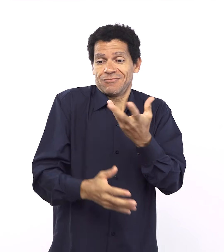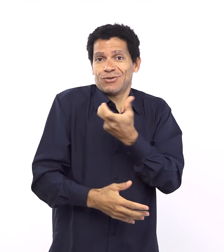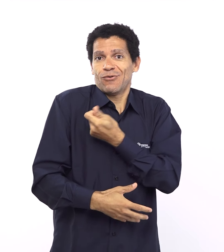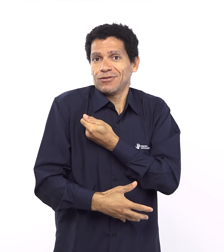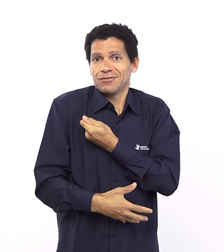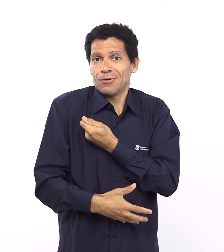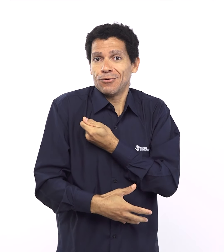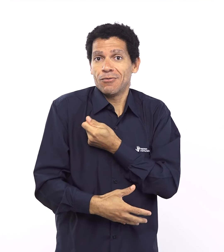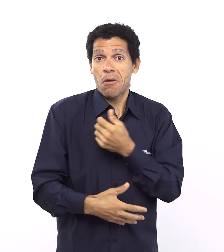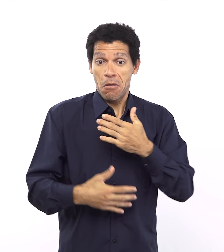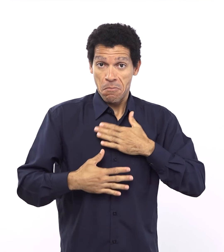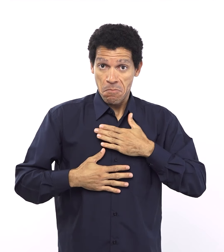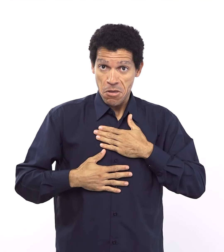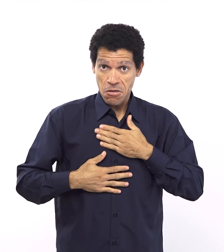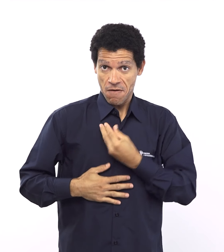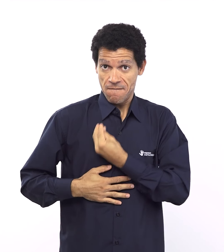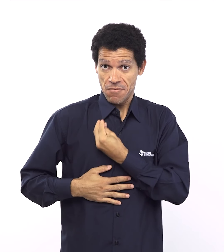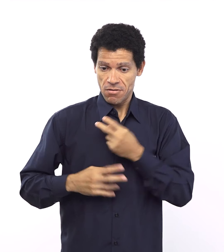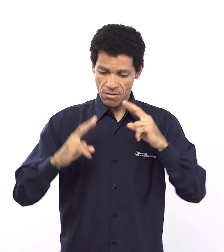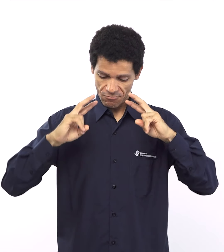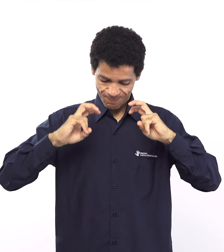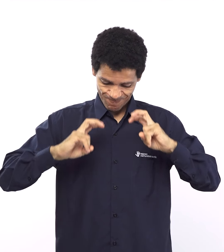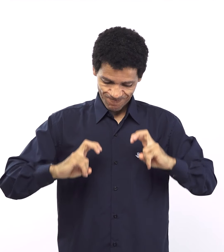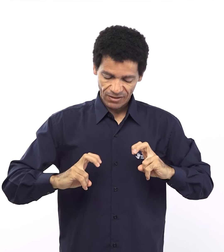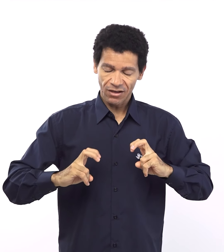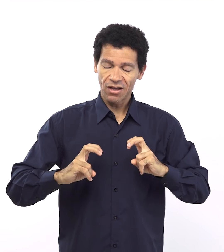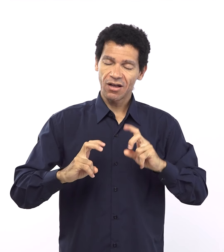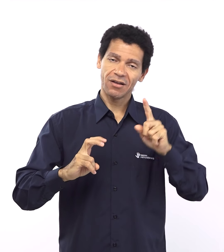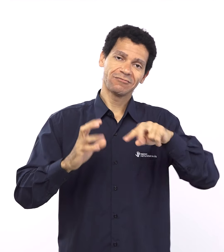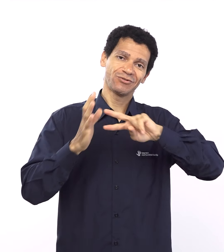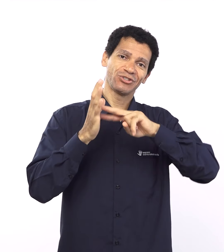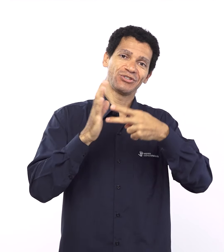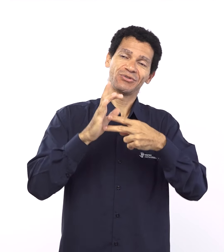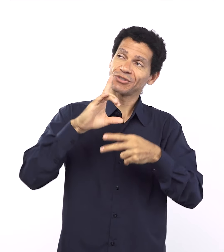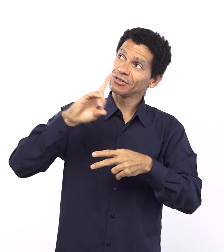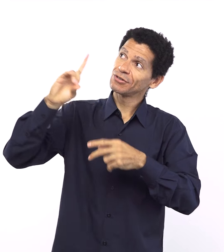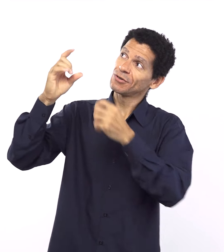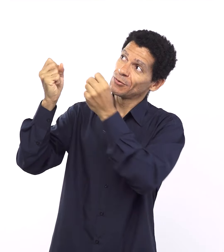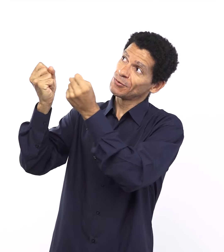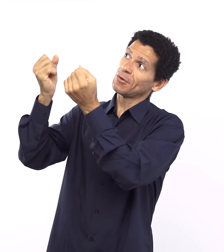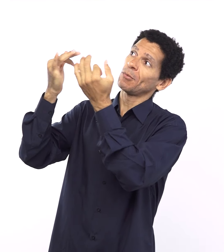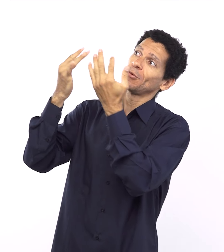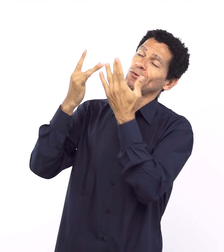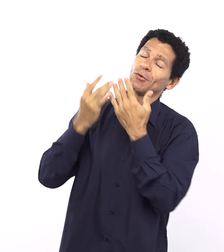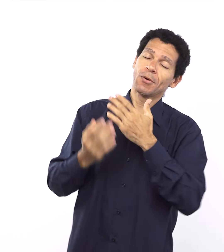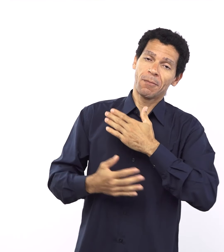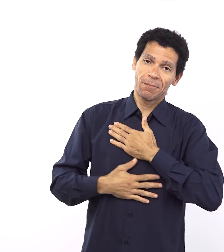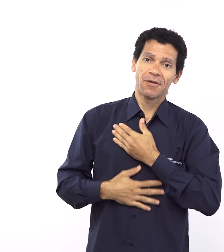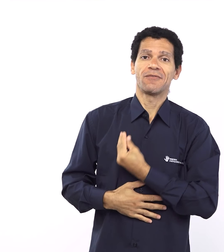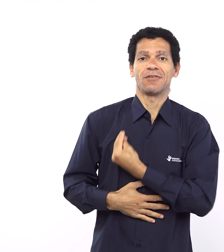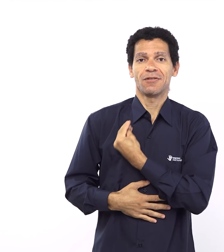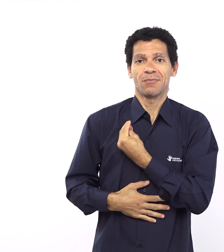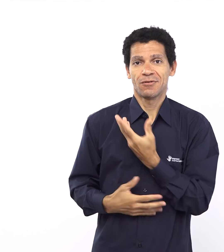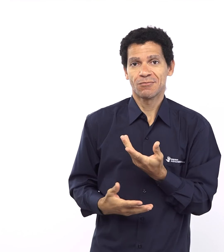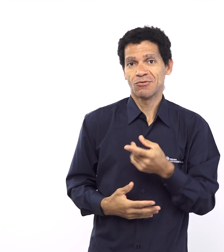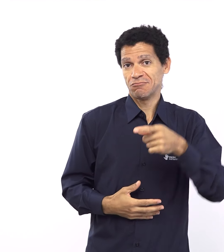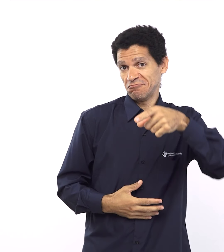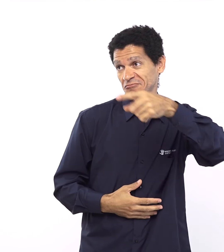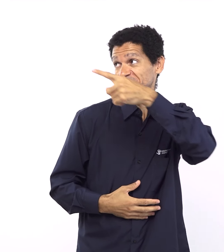de se relacionar como vocês já comentaram não tem outra resposta a não ser responder da maneira tosca que nós